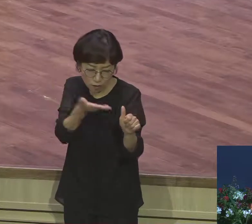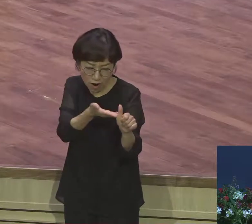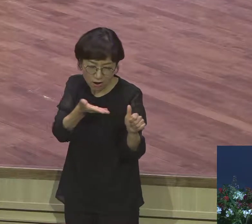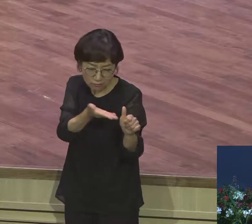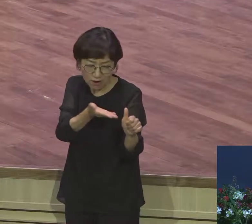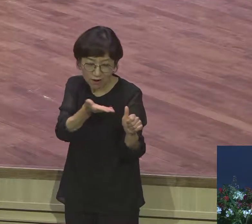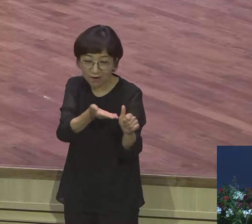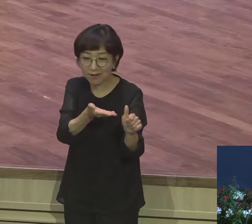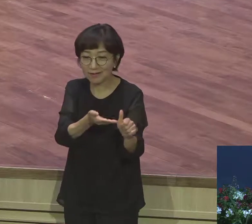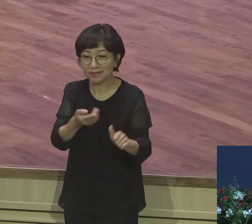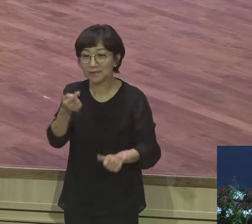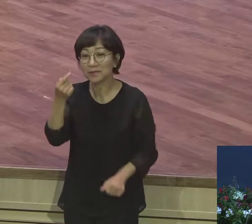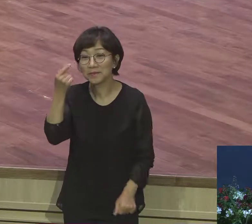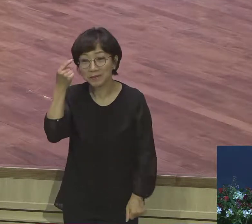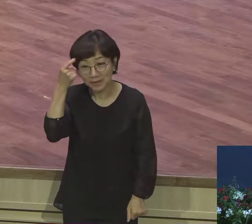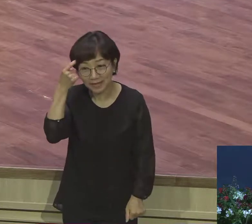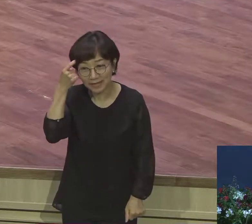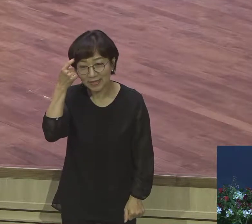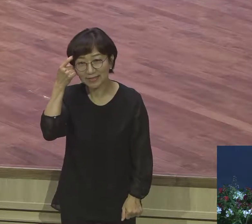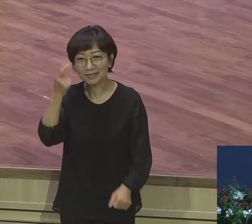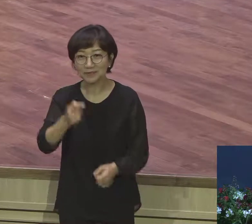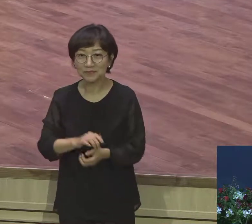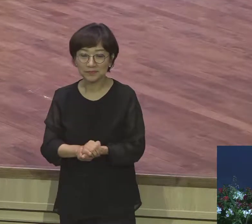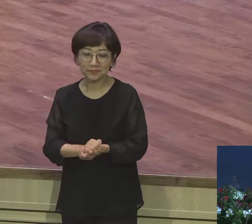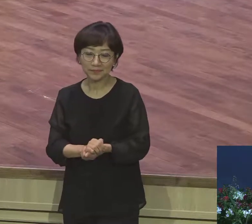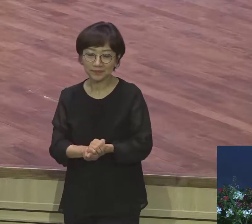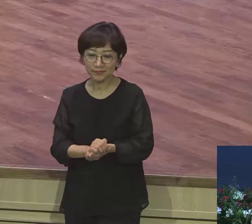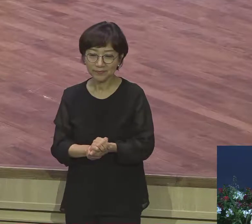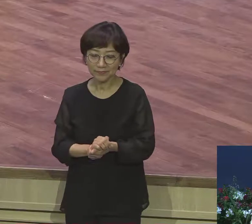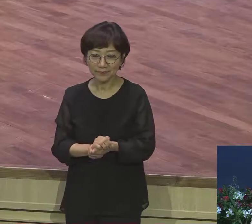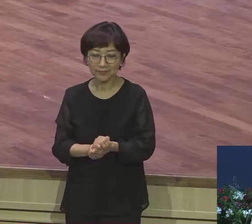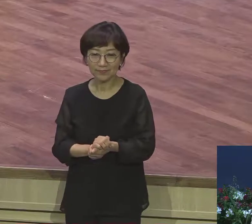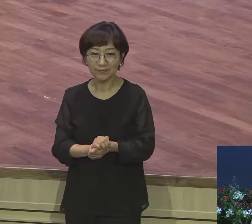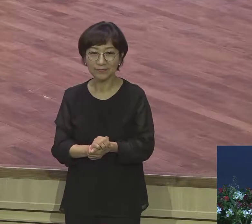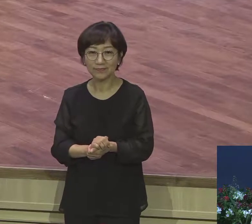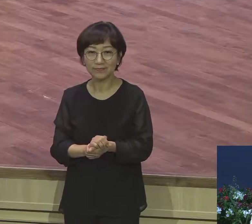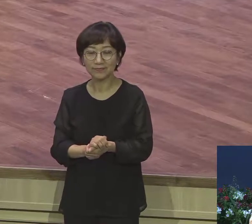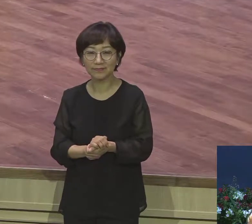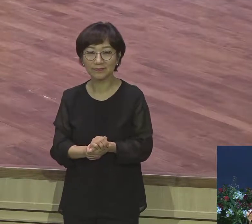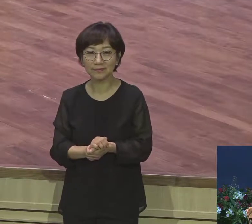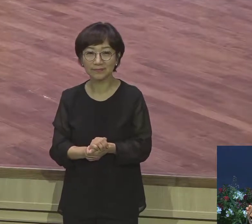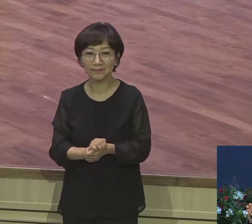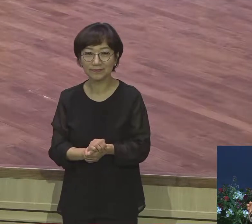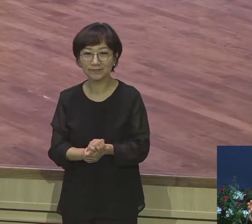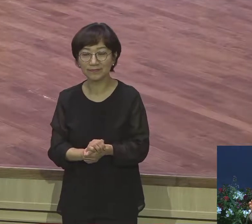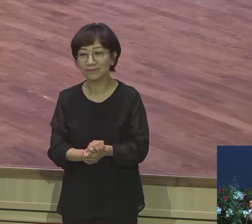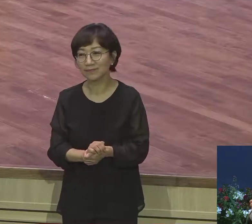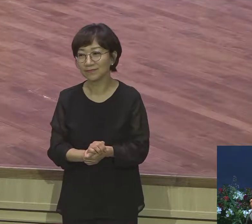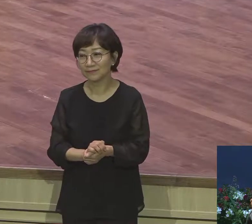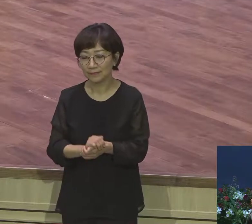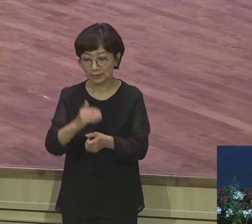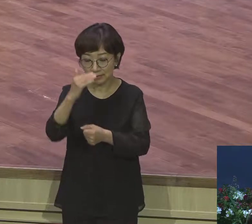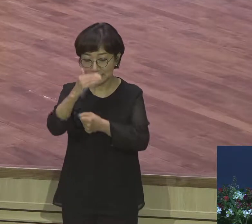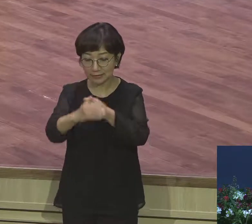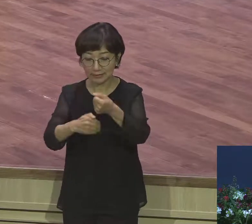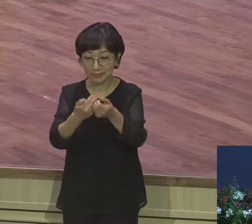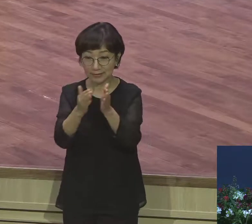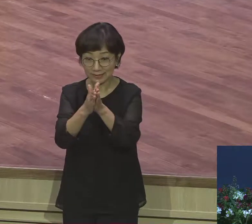야곱처럼 인생이 성경 전체에서 이 성경에 엄청나게 물 나오잖아요